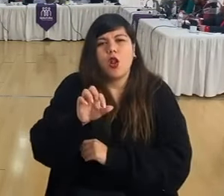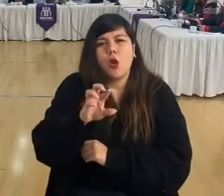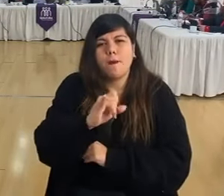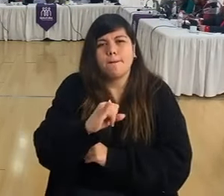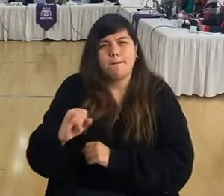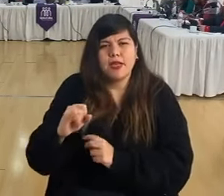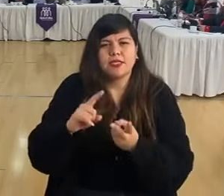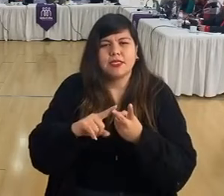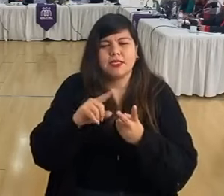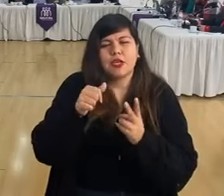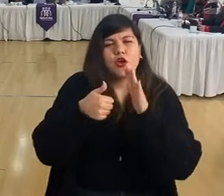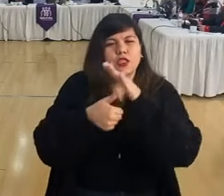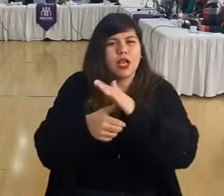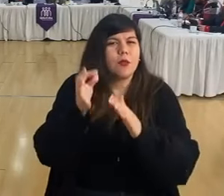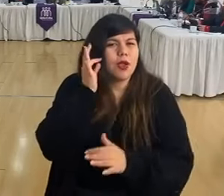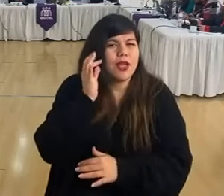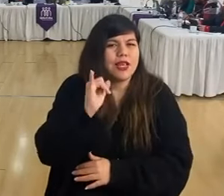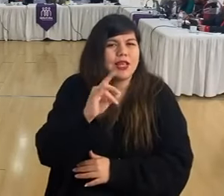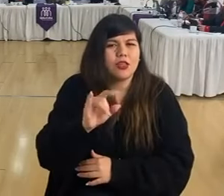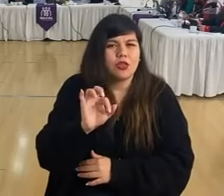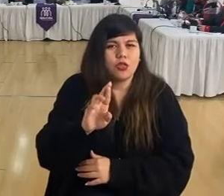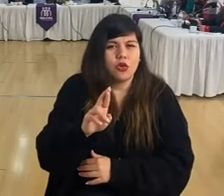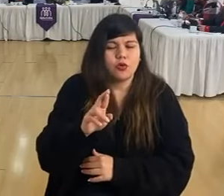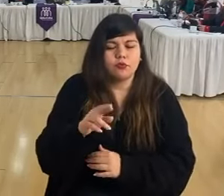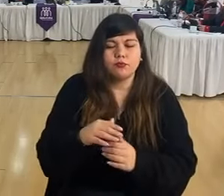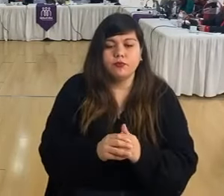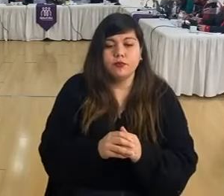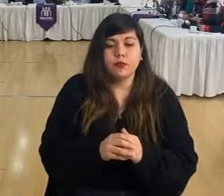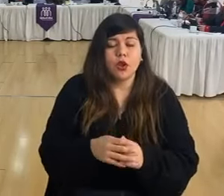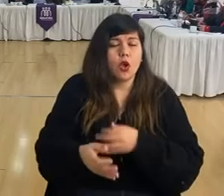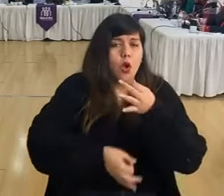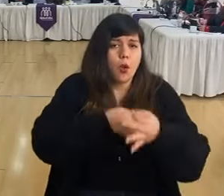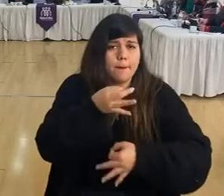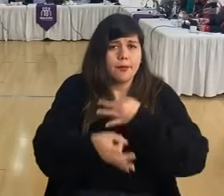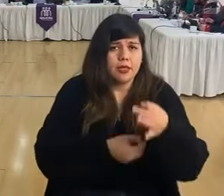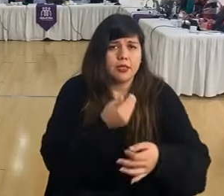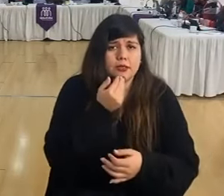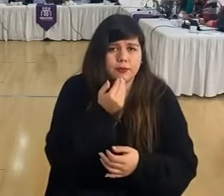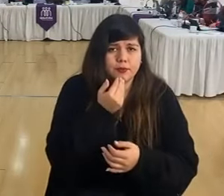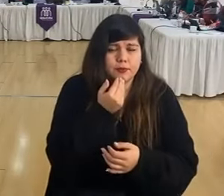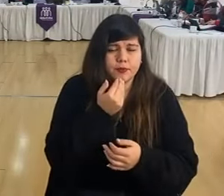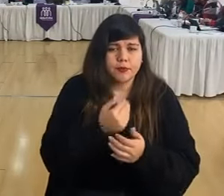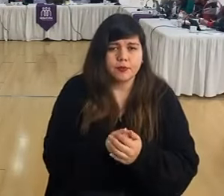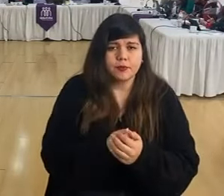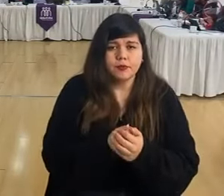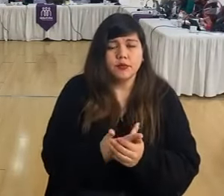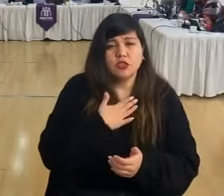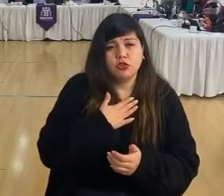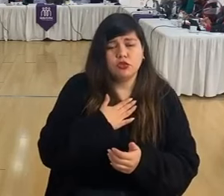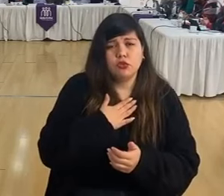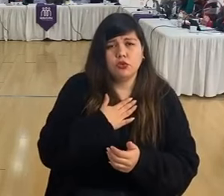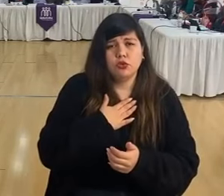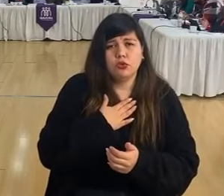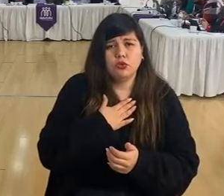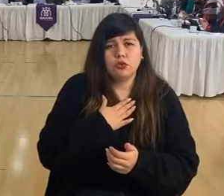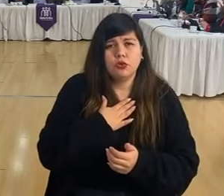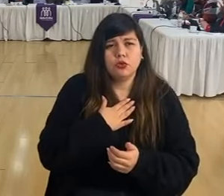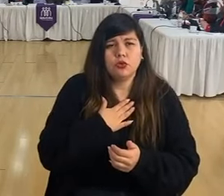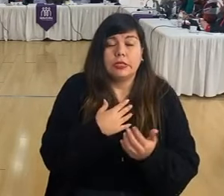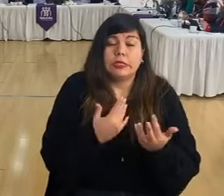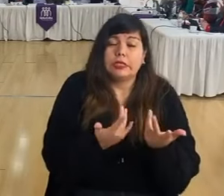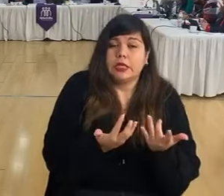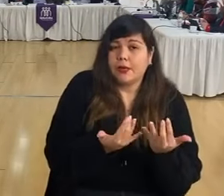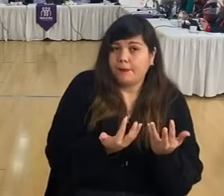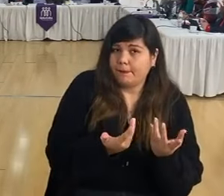concejala Indo, y así para abajo. Comentar también que yo al menos espero